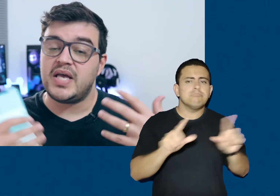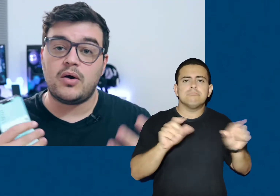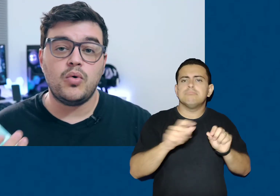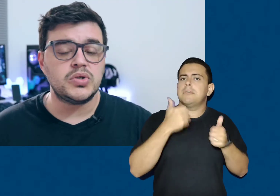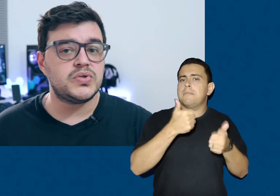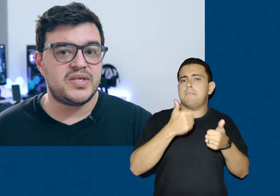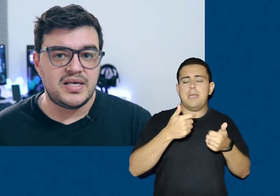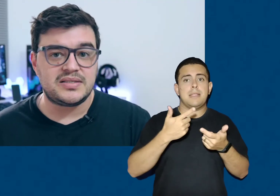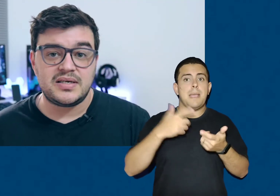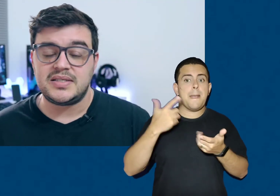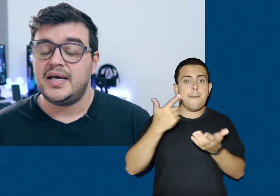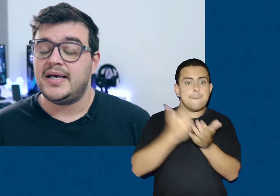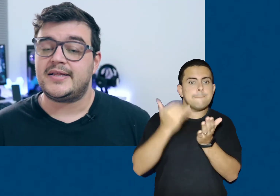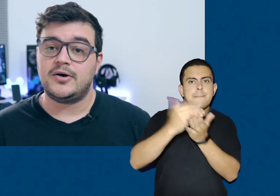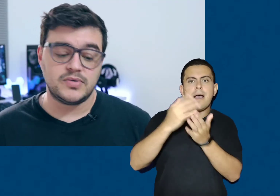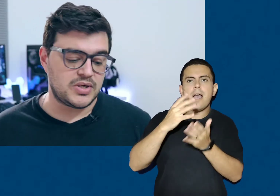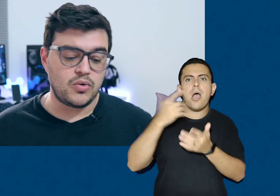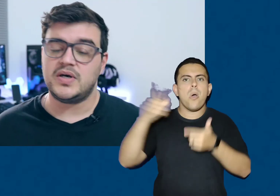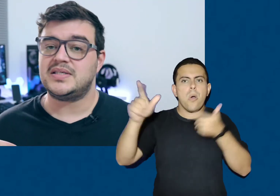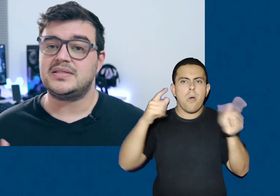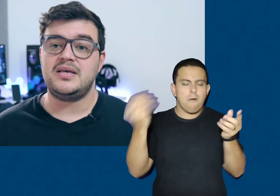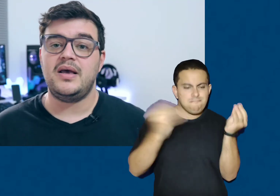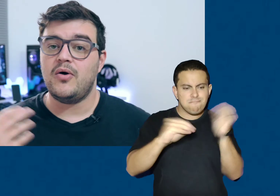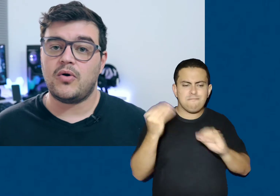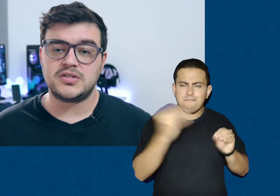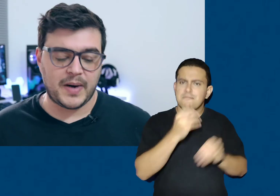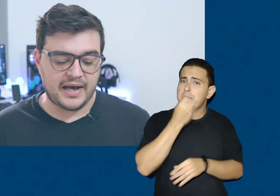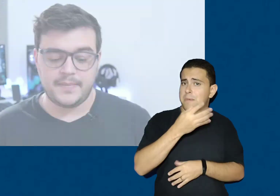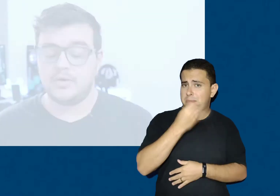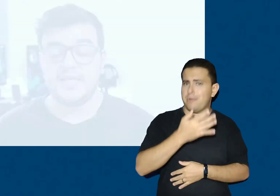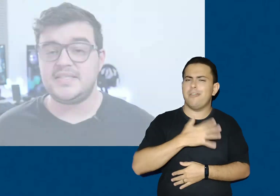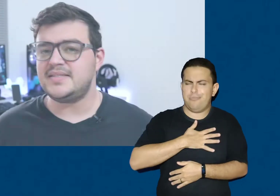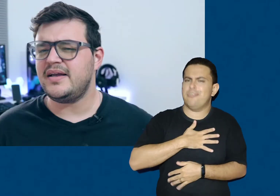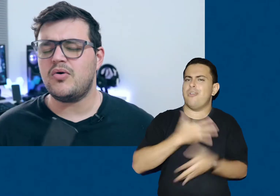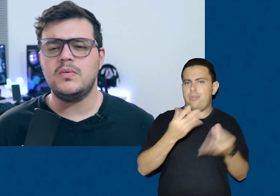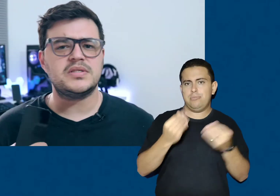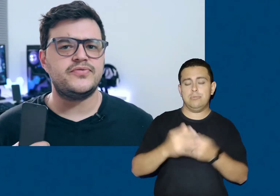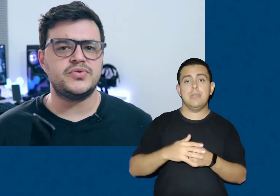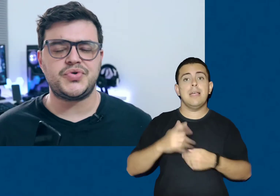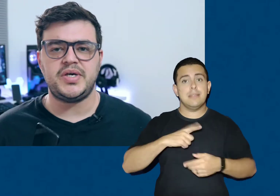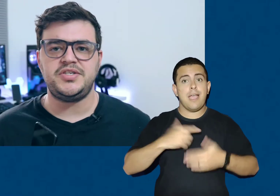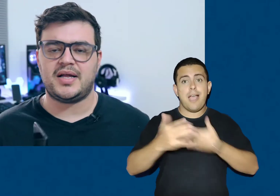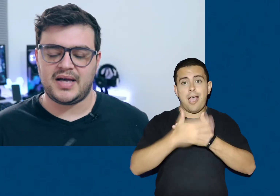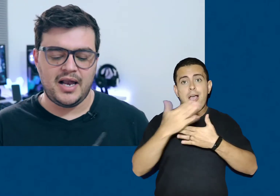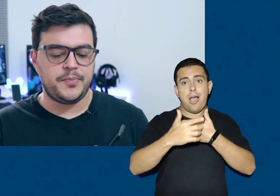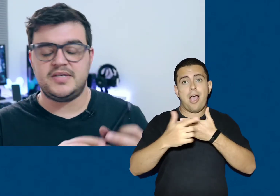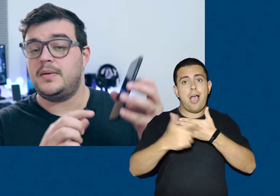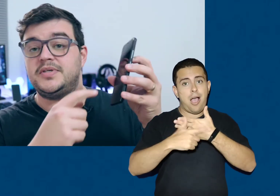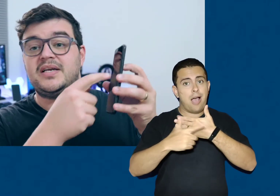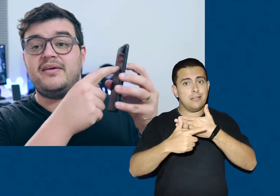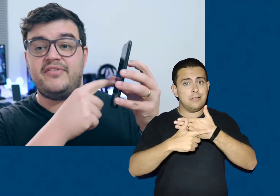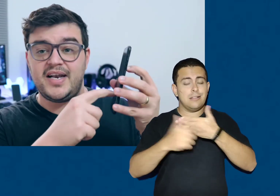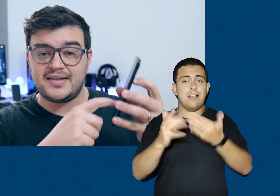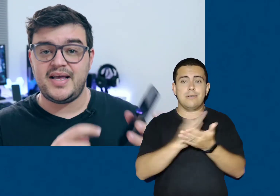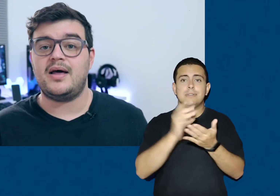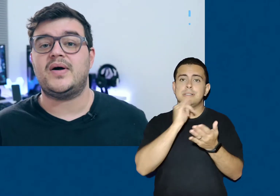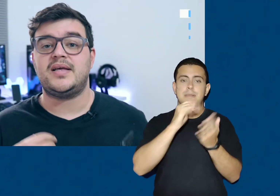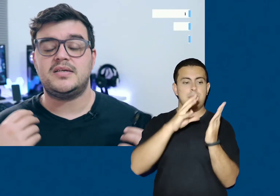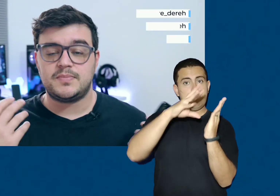os recursos extras. Então são coisas que eu gosto para caramba. Existem algumas funções de atalho, por exemplo, escrever na tela com a tela